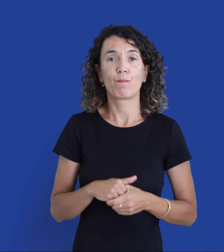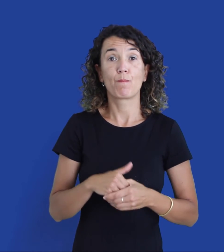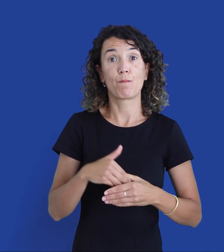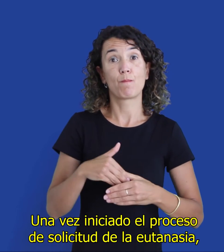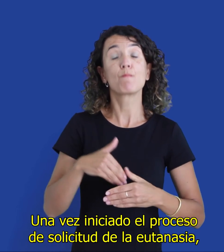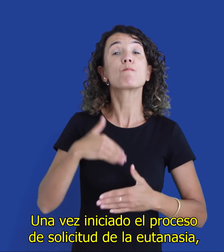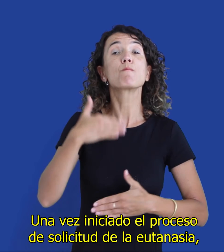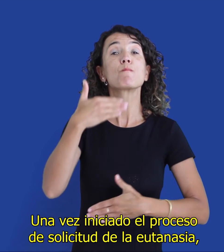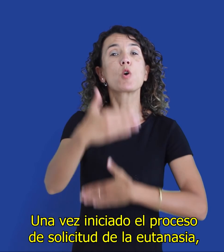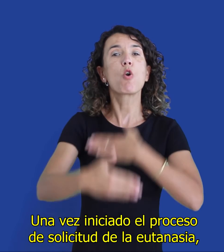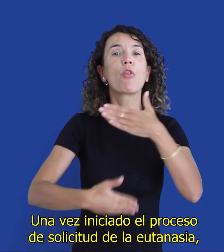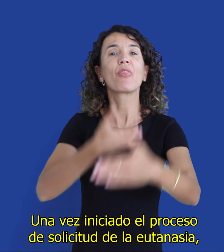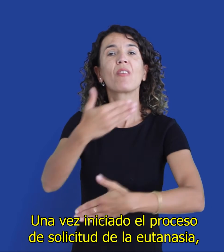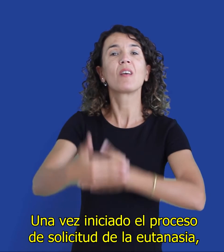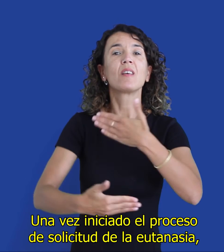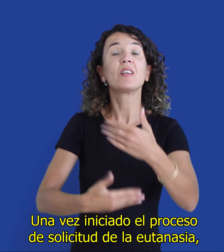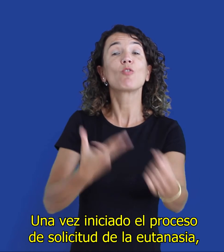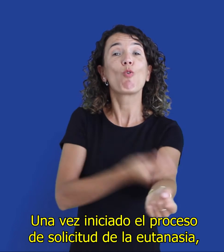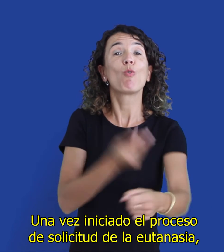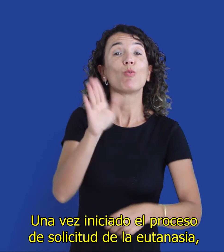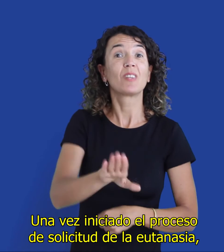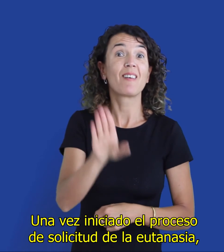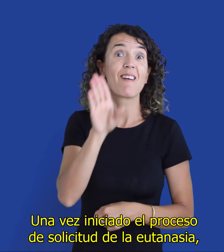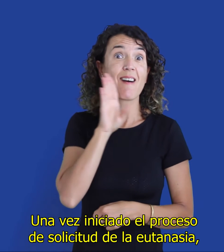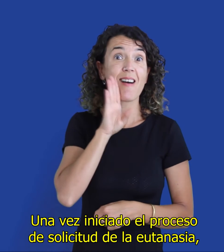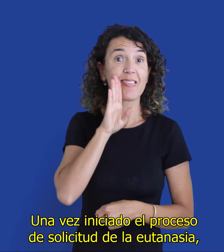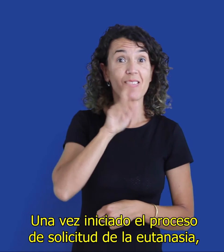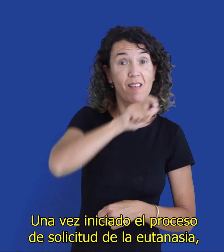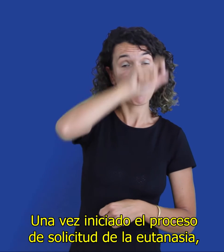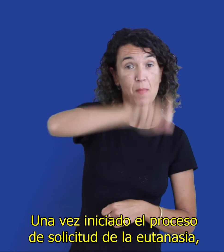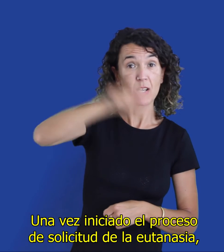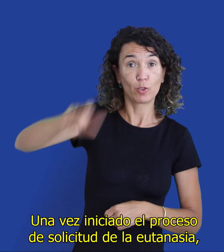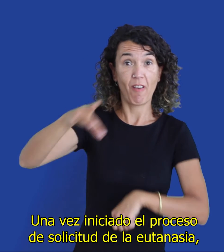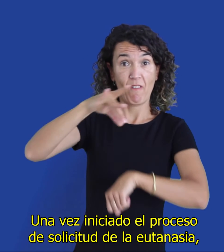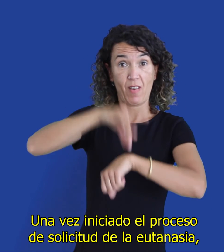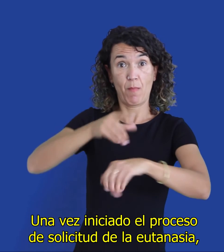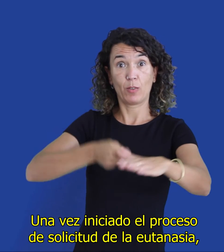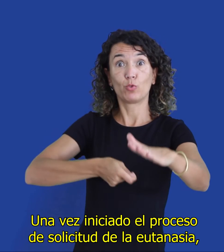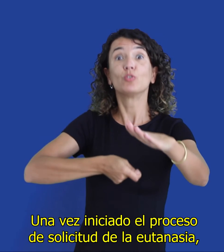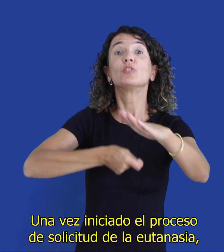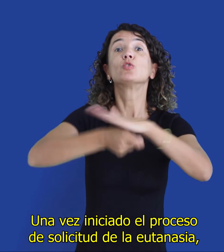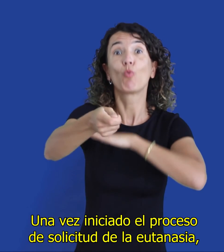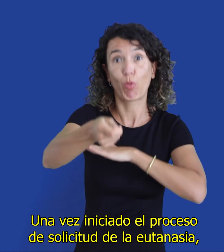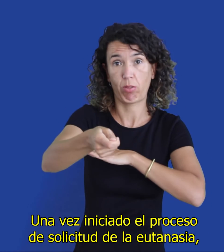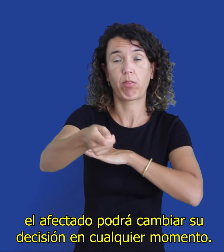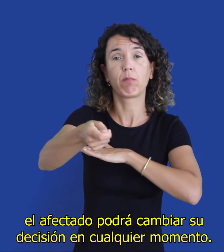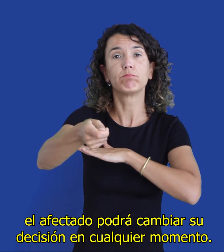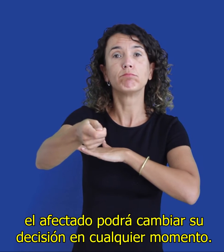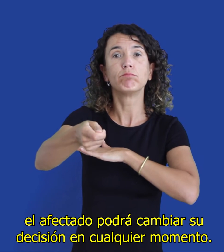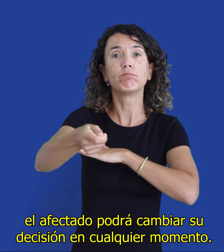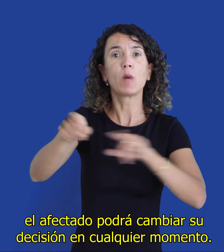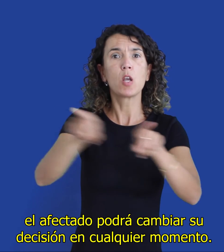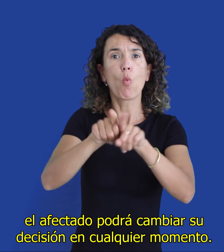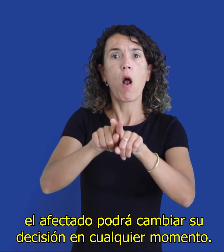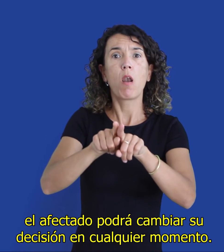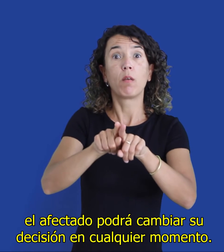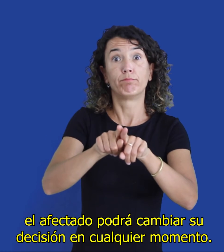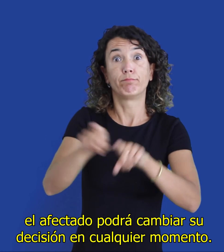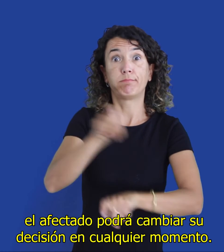Una vez iniciado el proceso de solicitud de la eutanasia, el afectado podrá cambiar